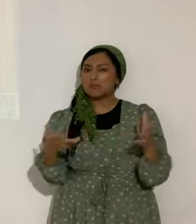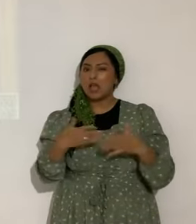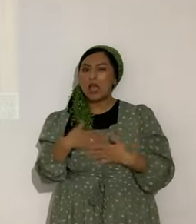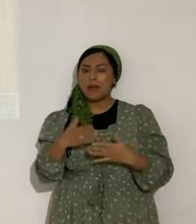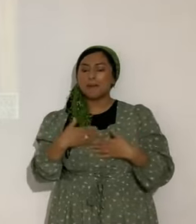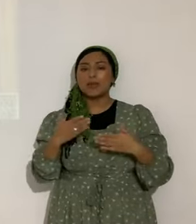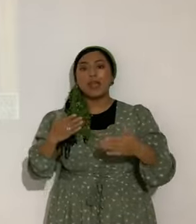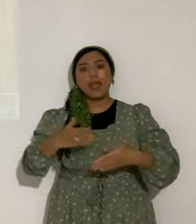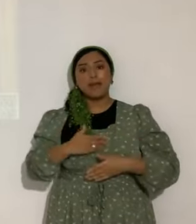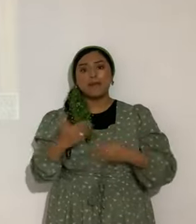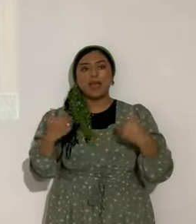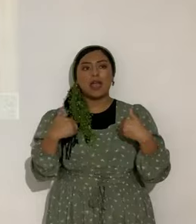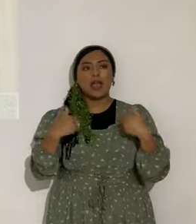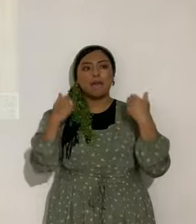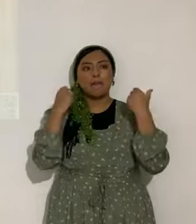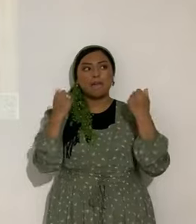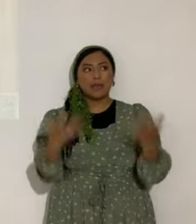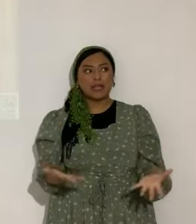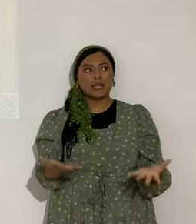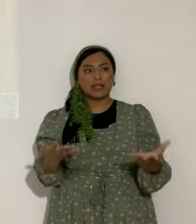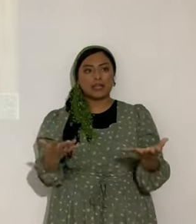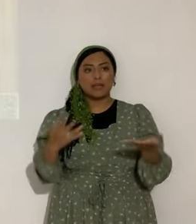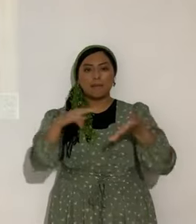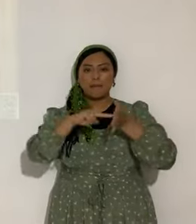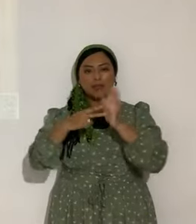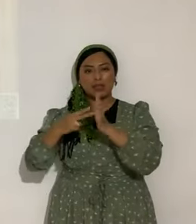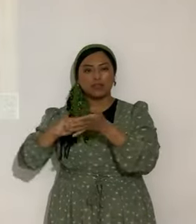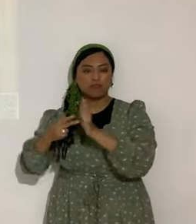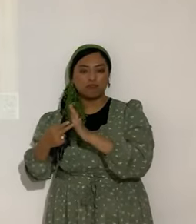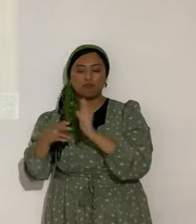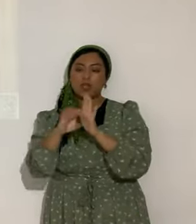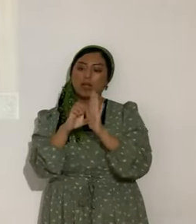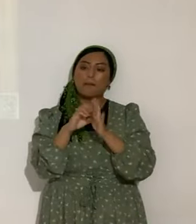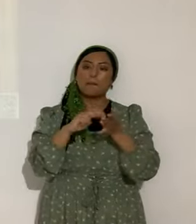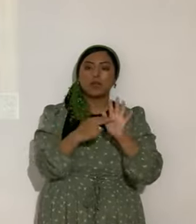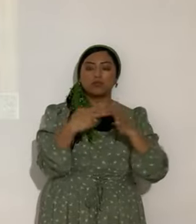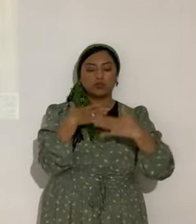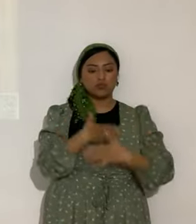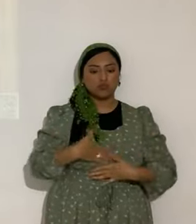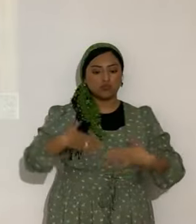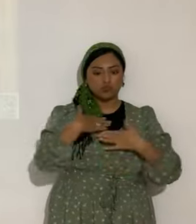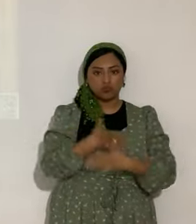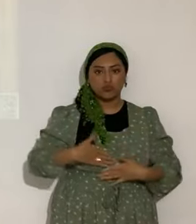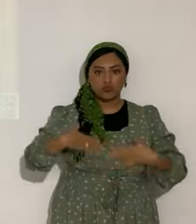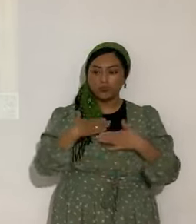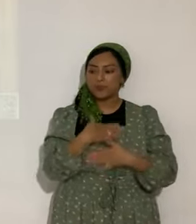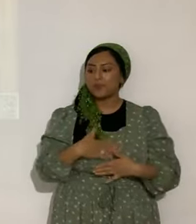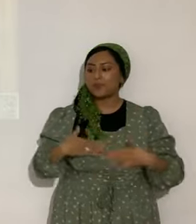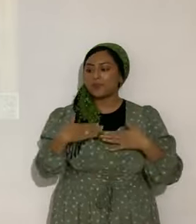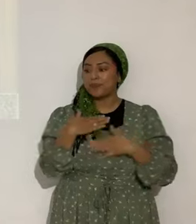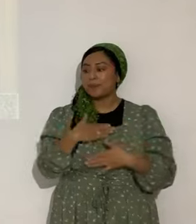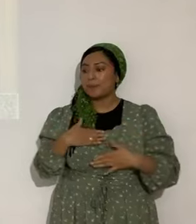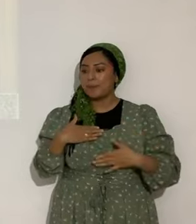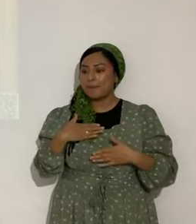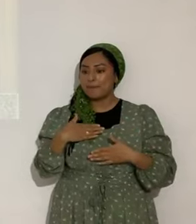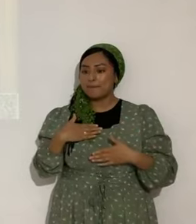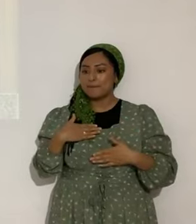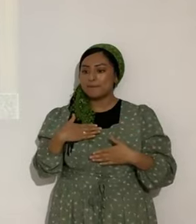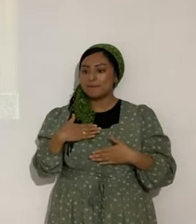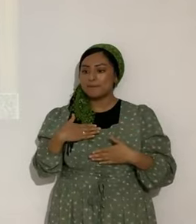muchas definiciones. Por ejemplo, quiere decir dichoso. Anótenlo. Contento.